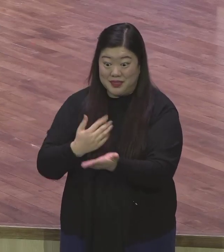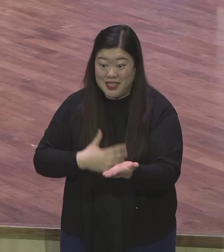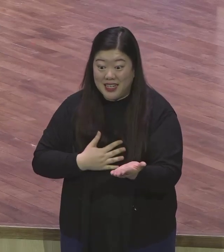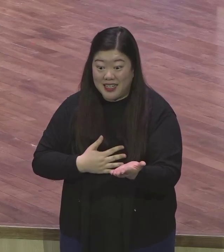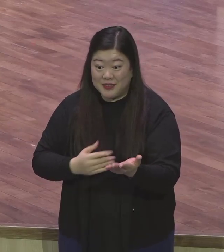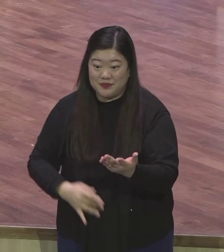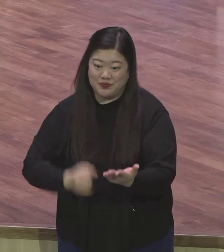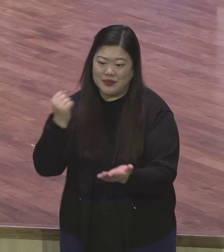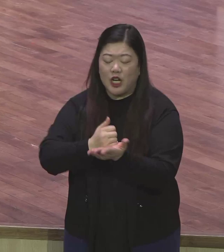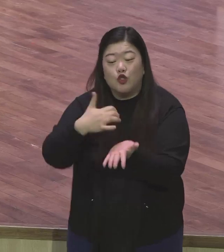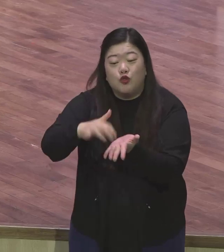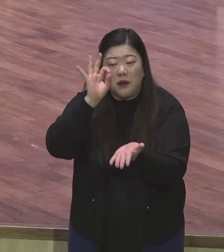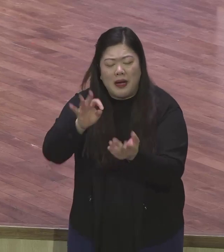엄청나게 지원했습니다